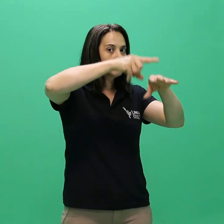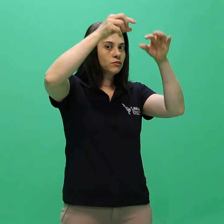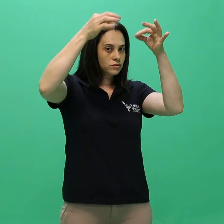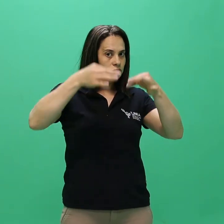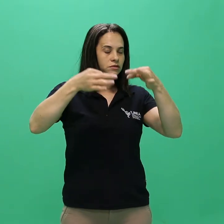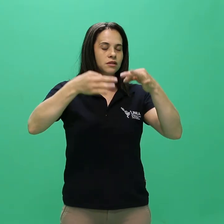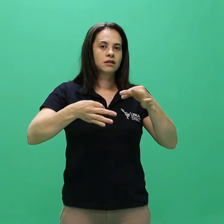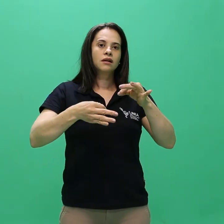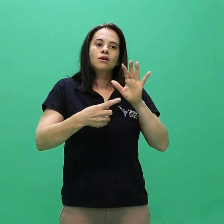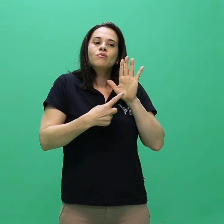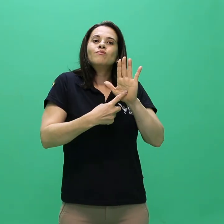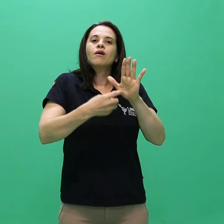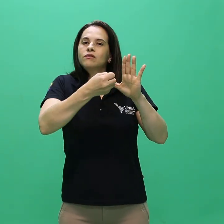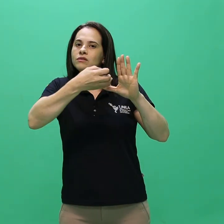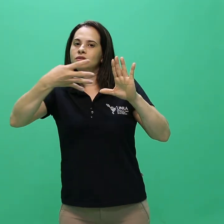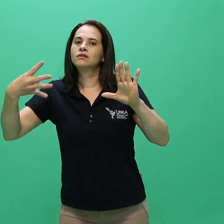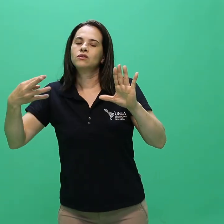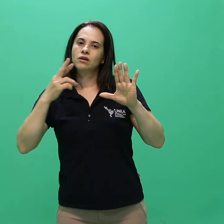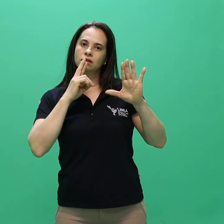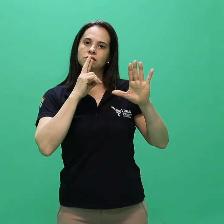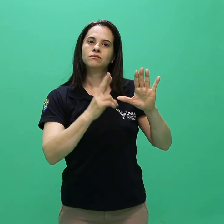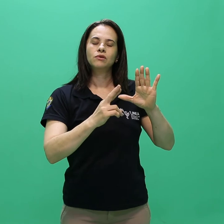6.7 6.2